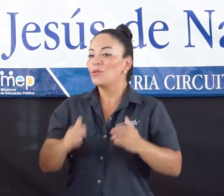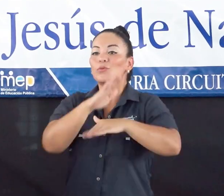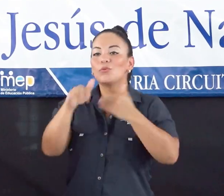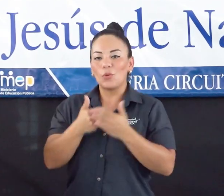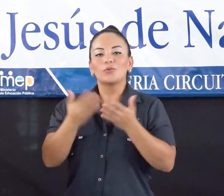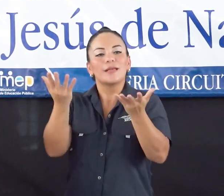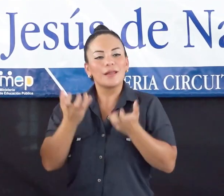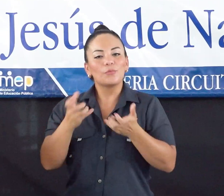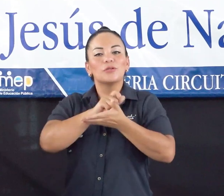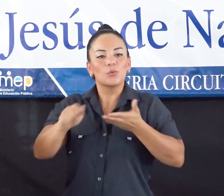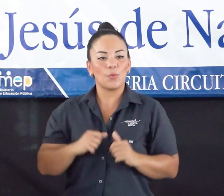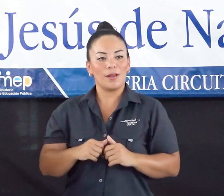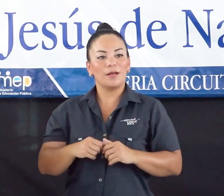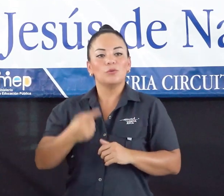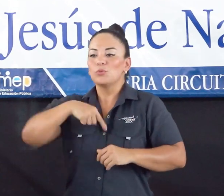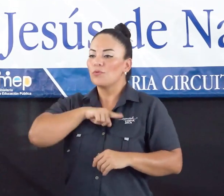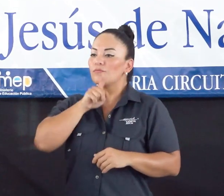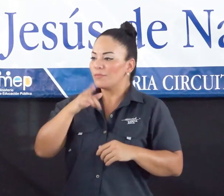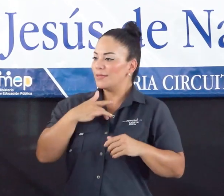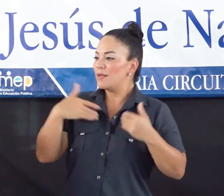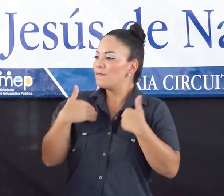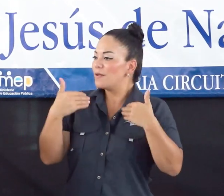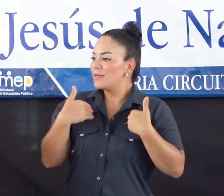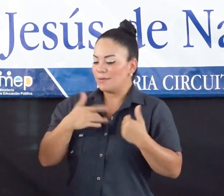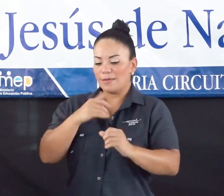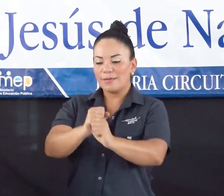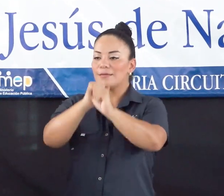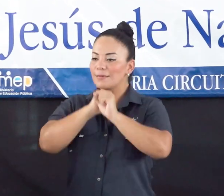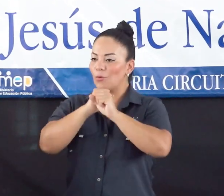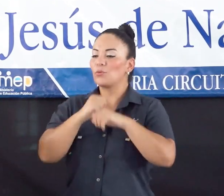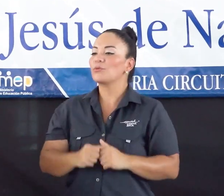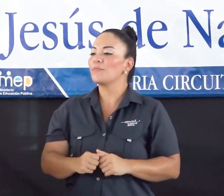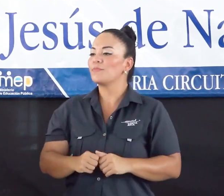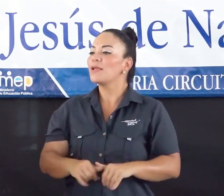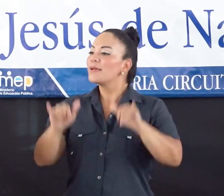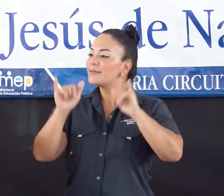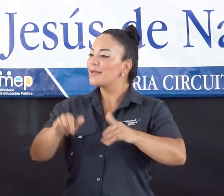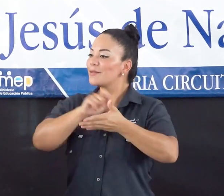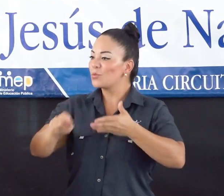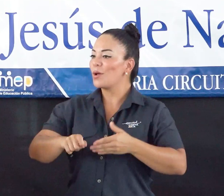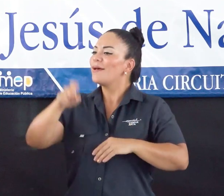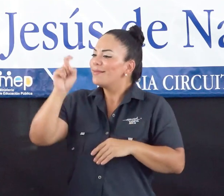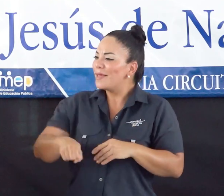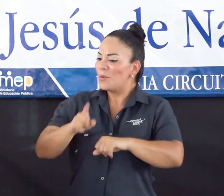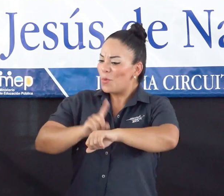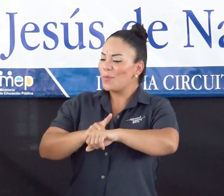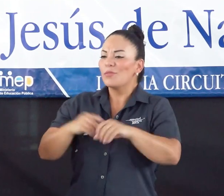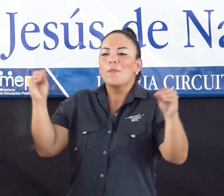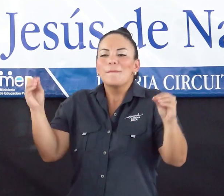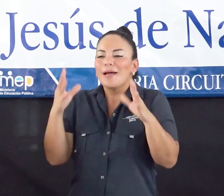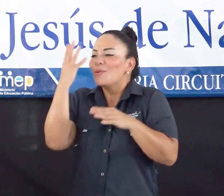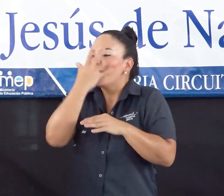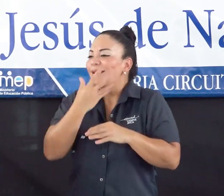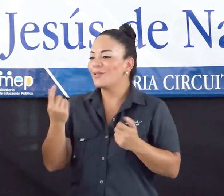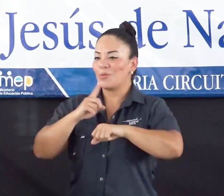queremos una escuela en la que seamos felices y nos sintamos seguros. Estar en la escuela debe ser un momento mágico, un